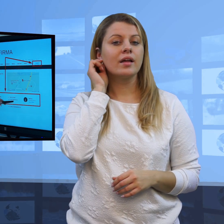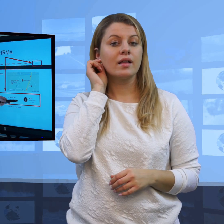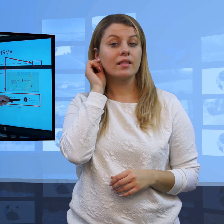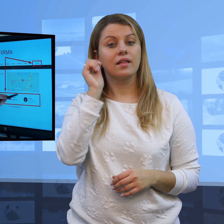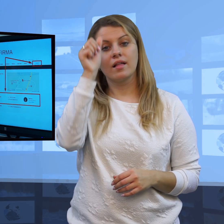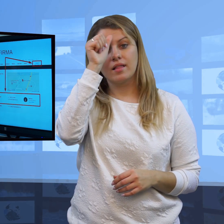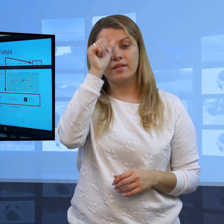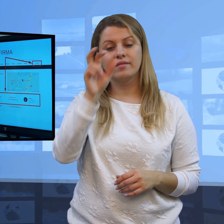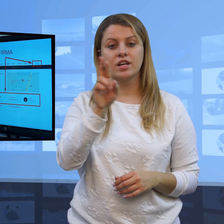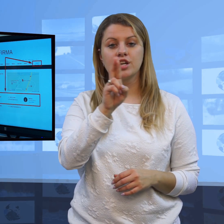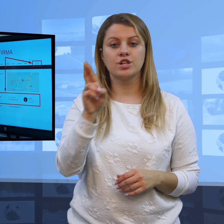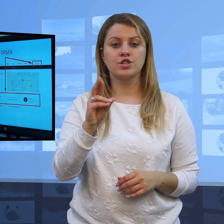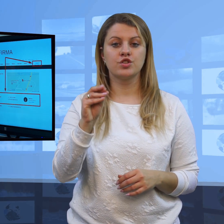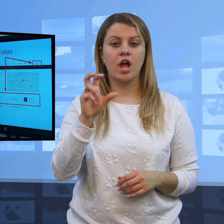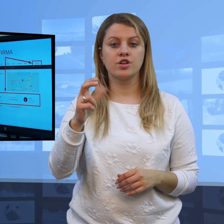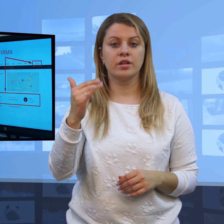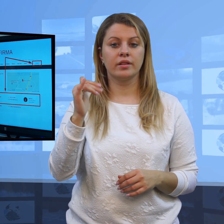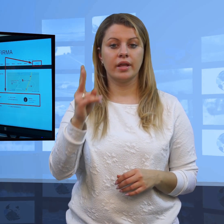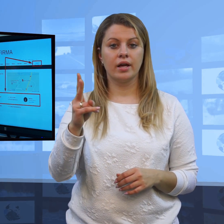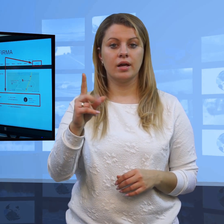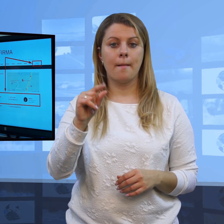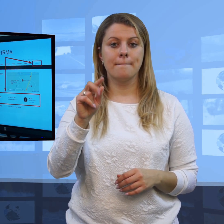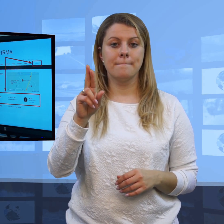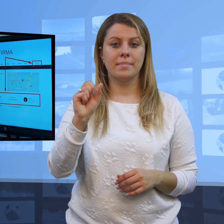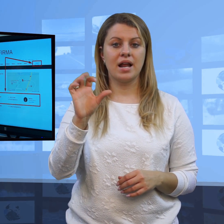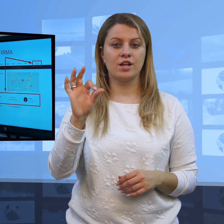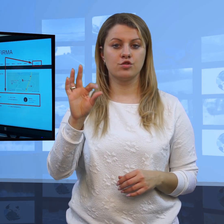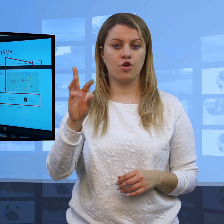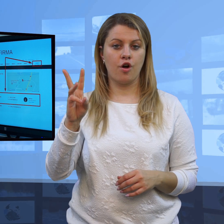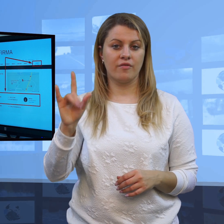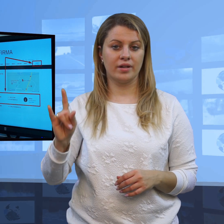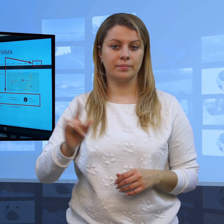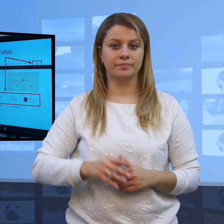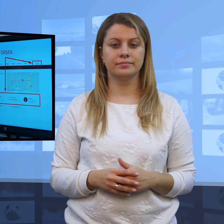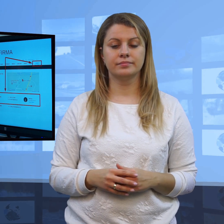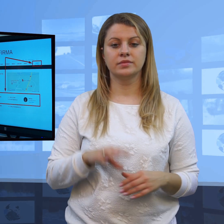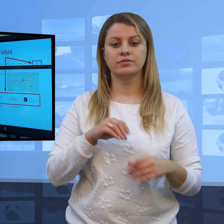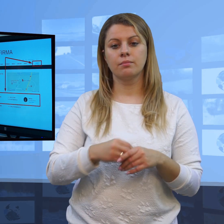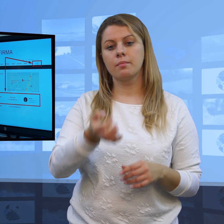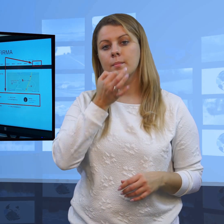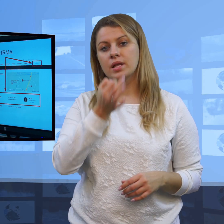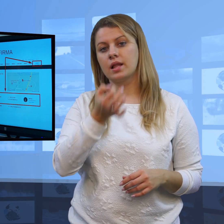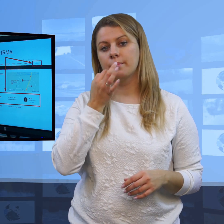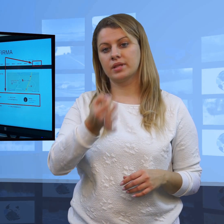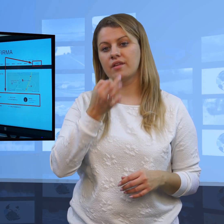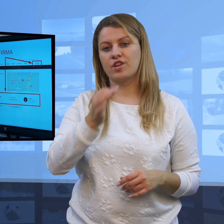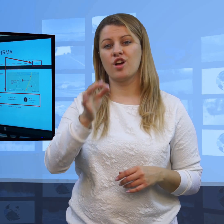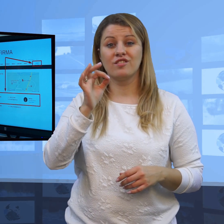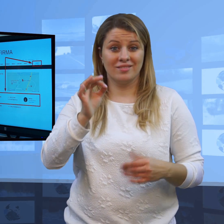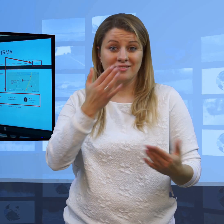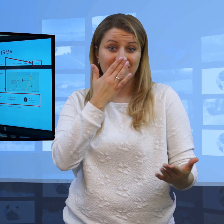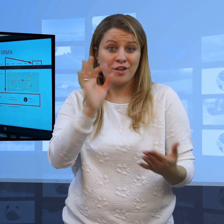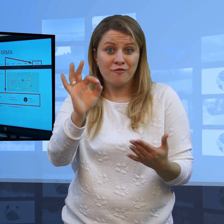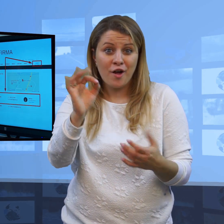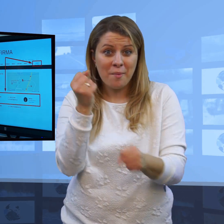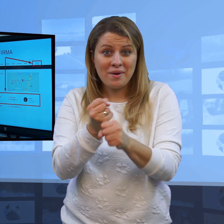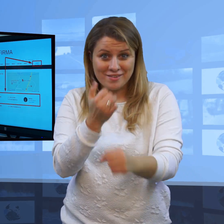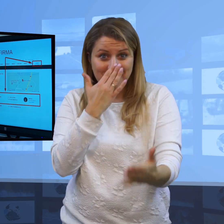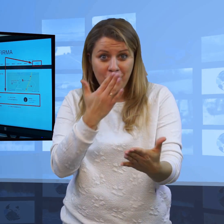rzecznik prasowej, która po otrzymaniu maila od Państwa odpowie na Wasze pytania, bo taka jest jej